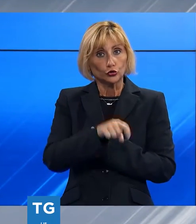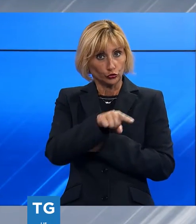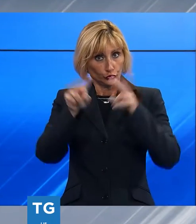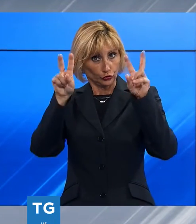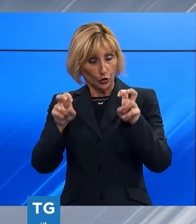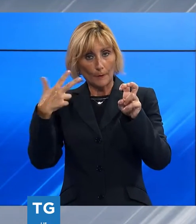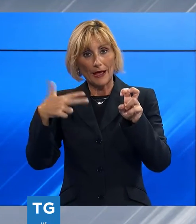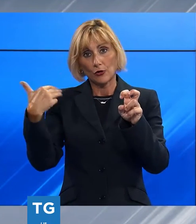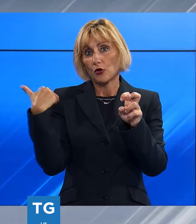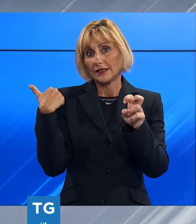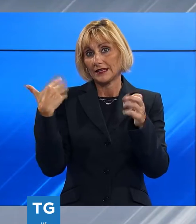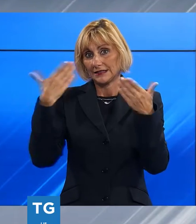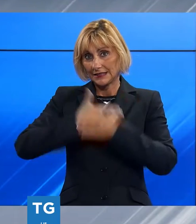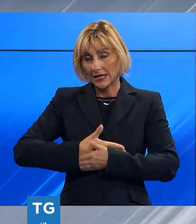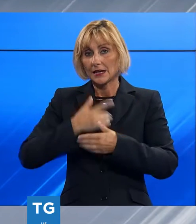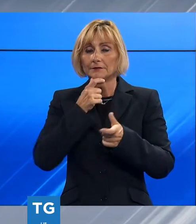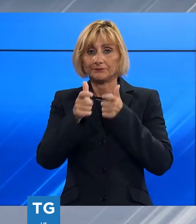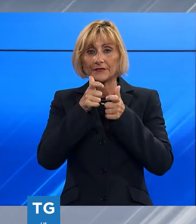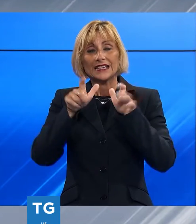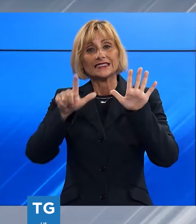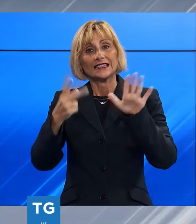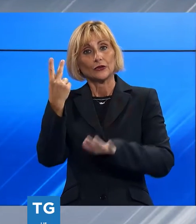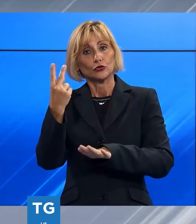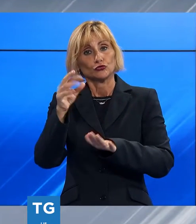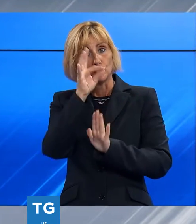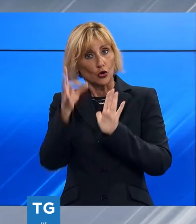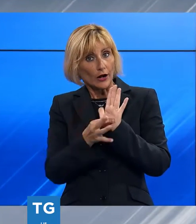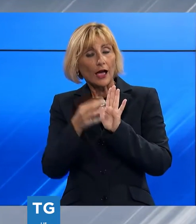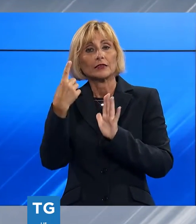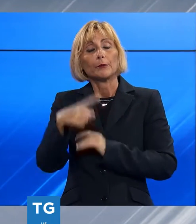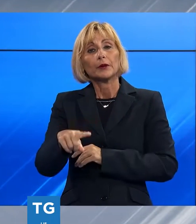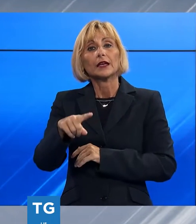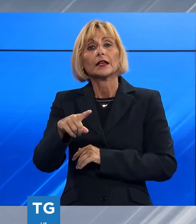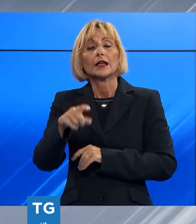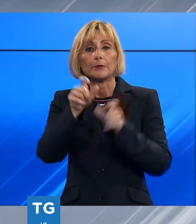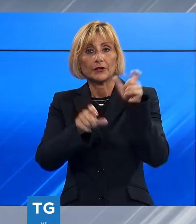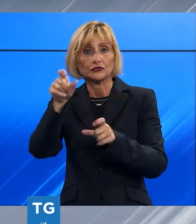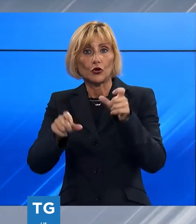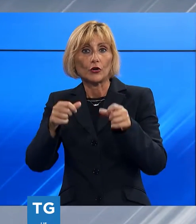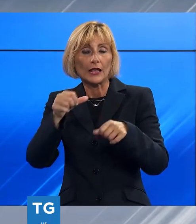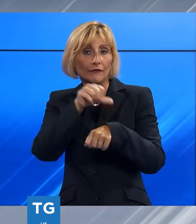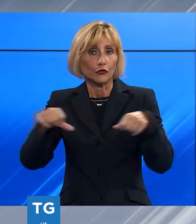trattato della 72esima giornata dedicata alle vittime di infortuni sul lavoro.